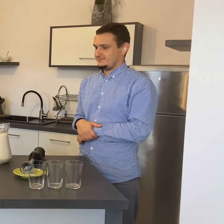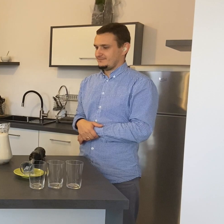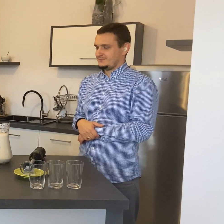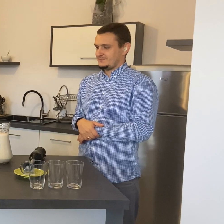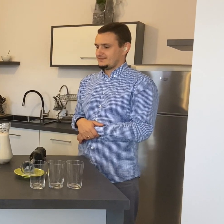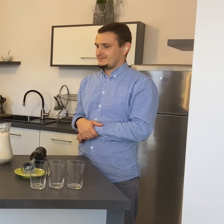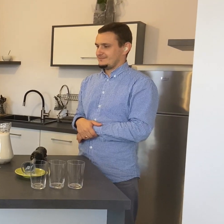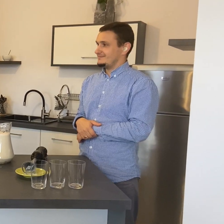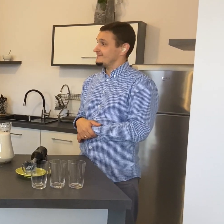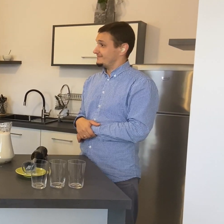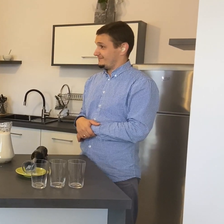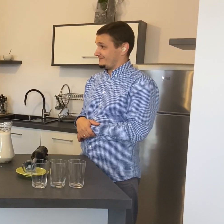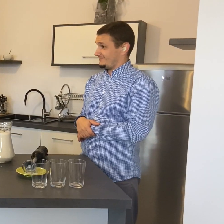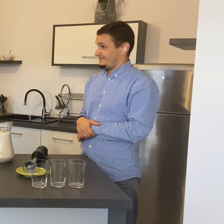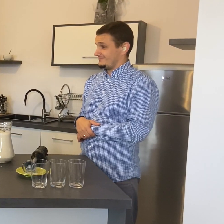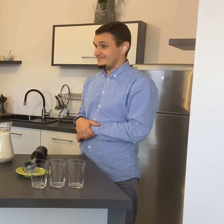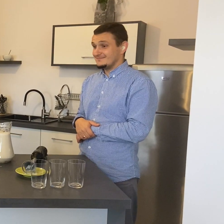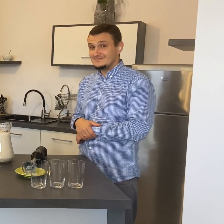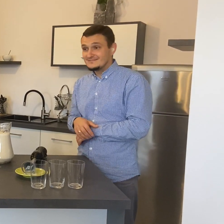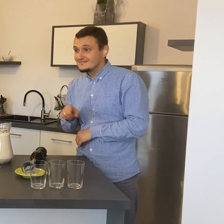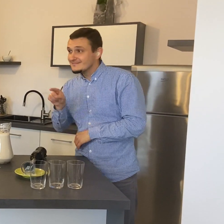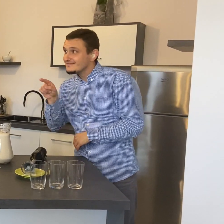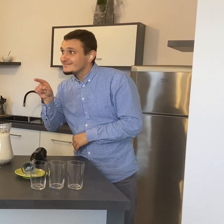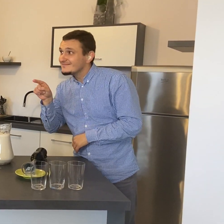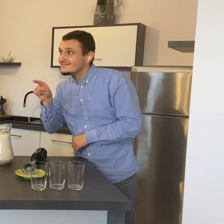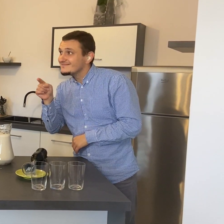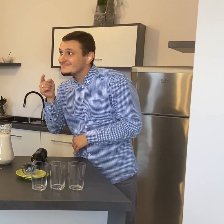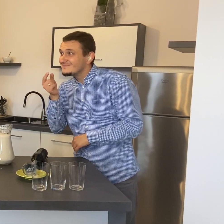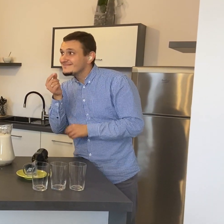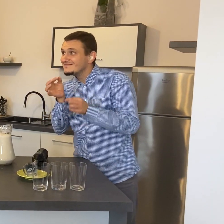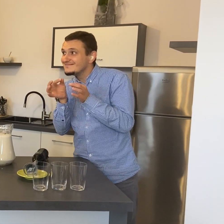A do całości kilka listków świeżej mięty.